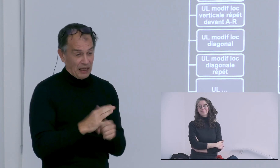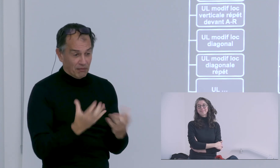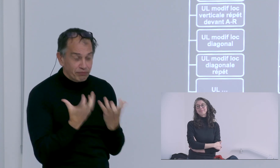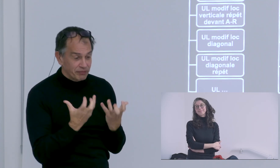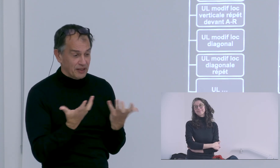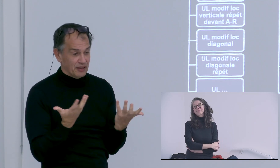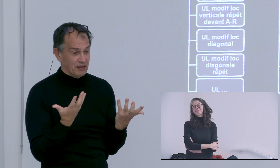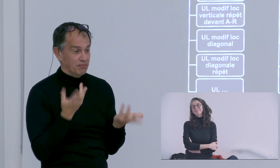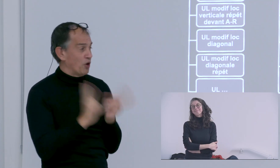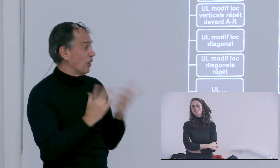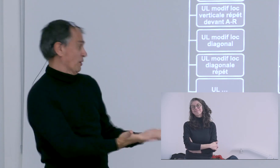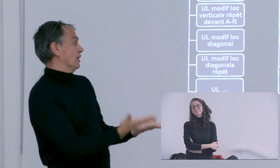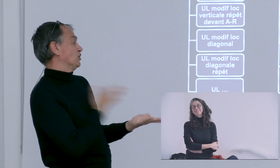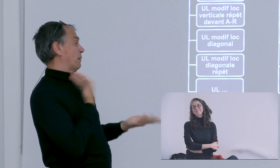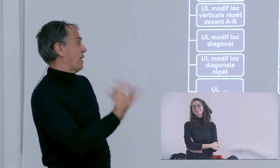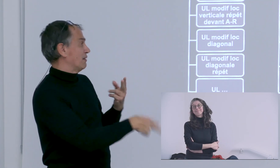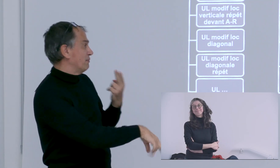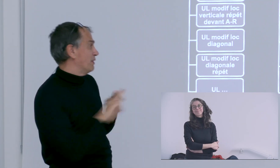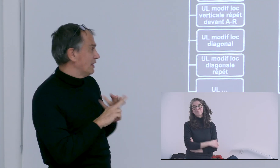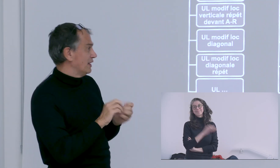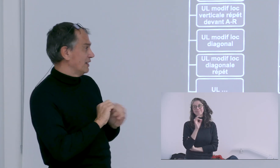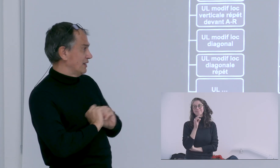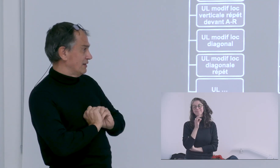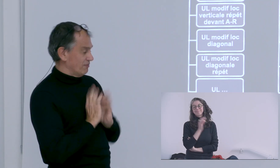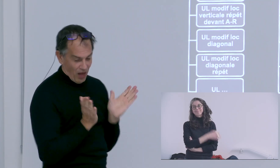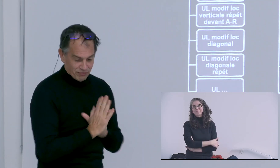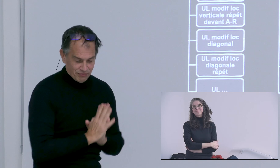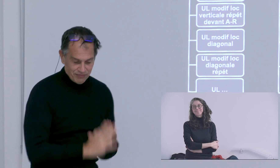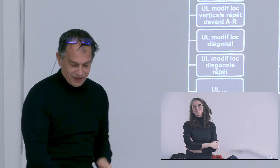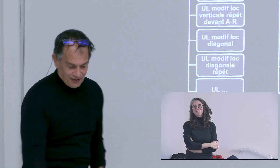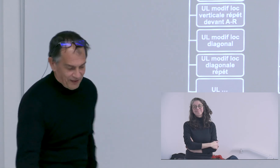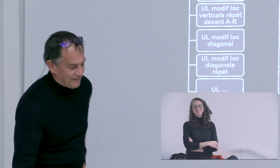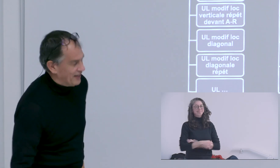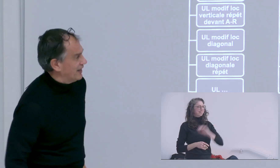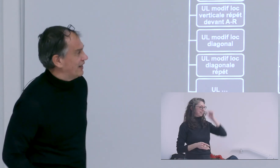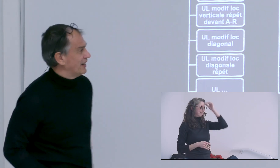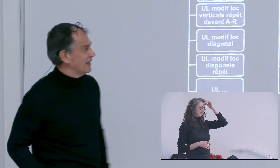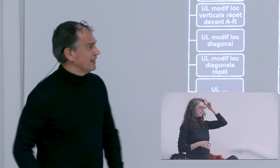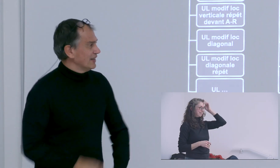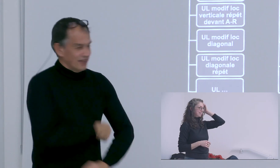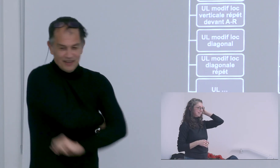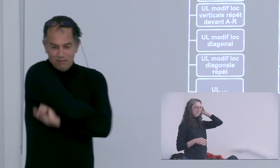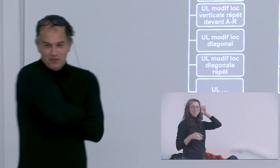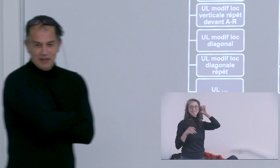d'exemples pour moi c'est assez peu argumenté donc j'aimerais bien que vous en parliez un peu en direct